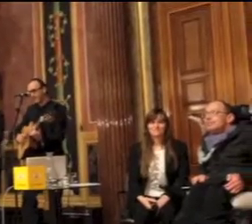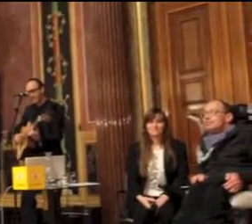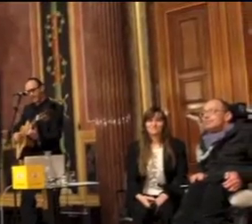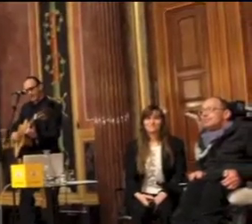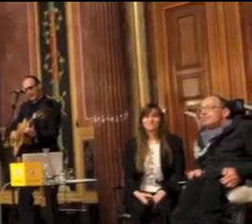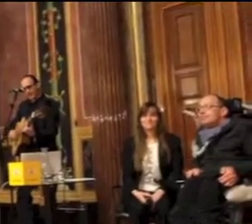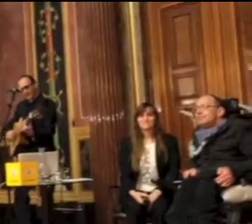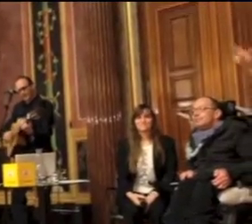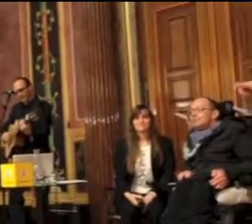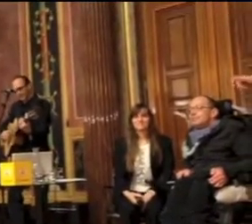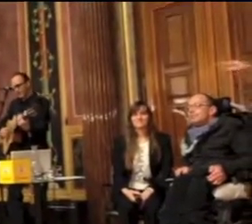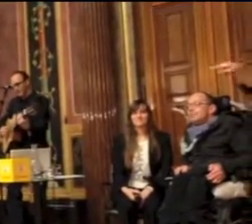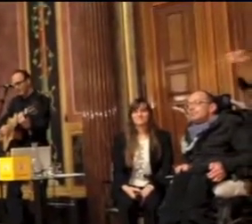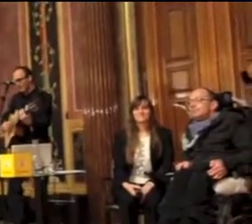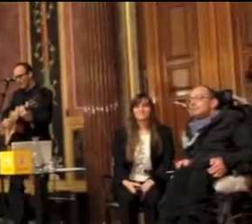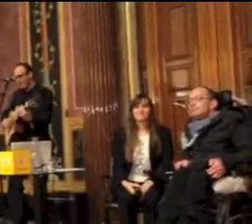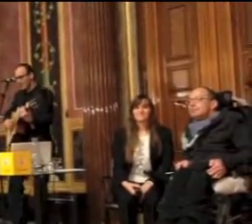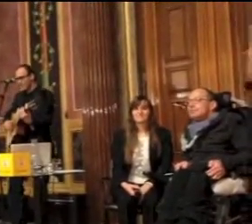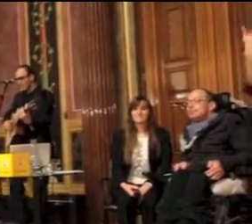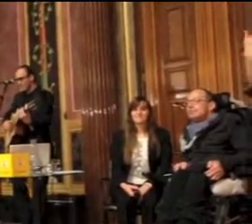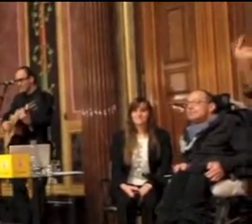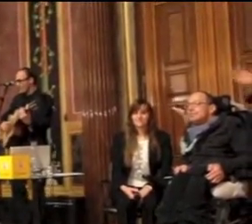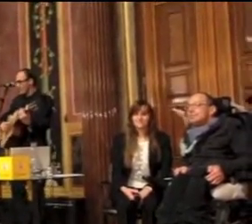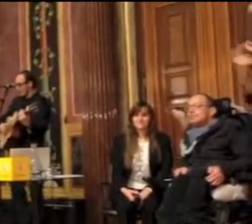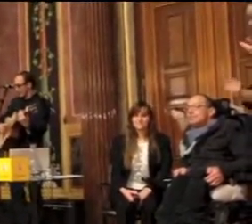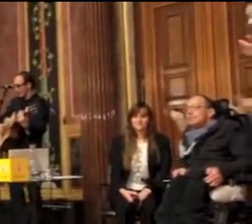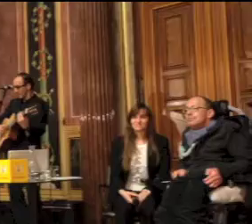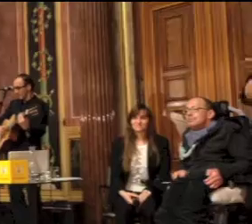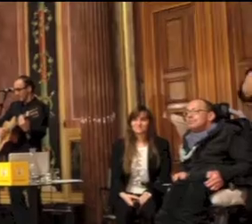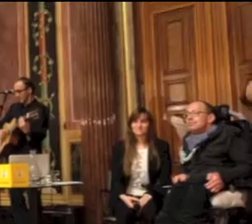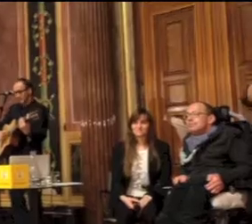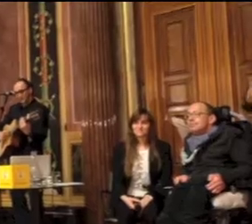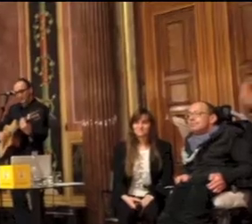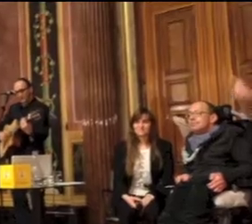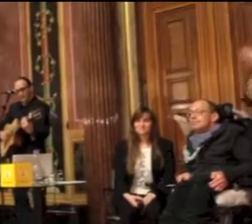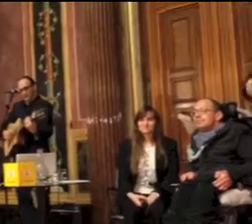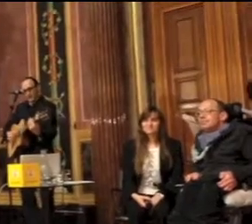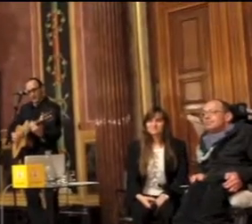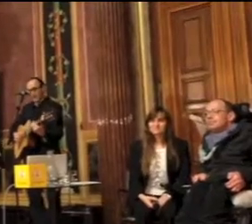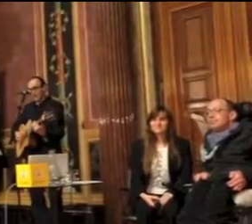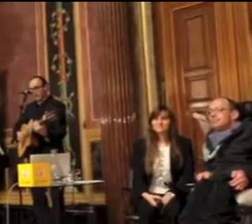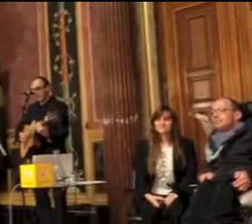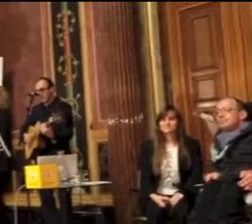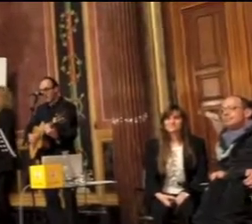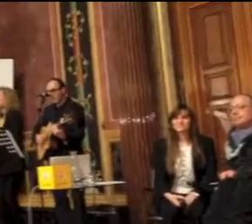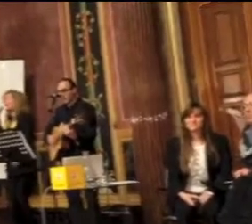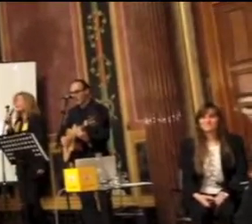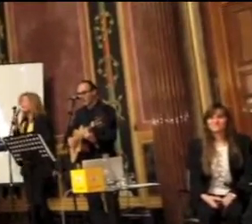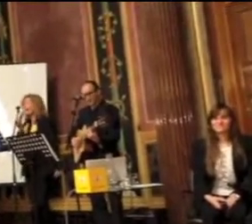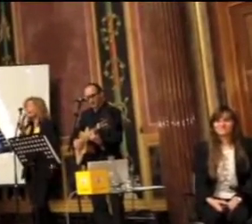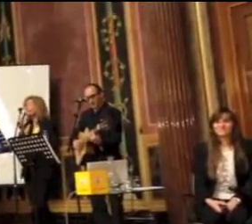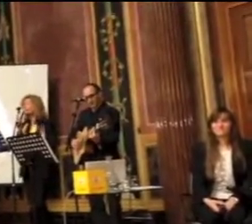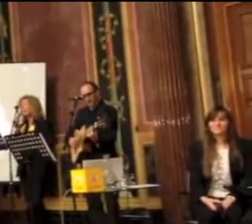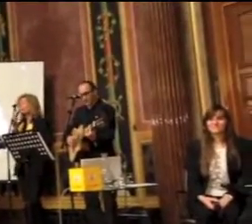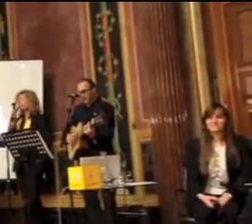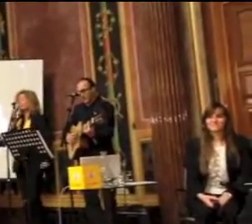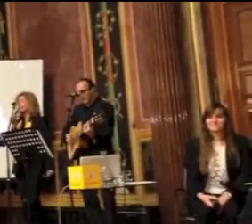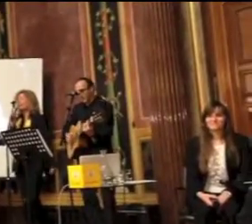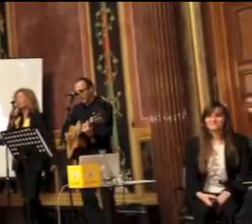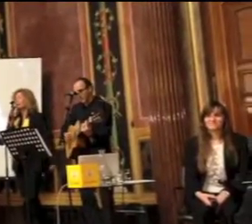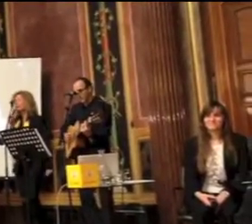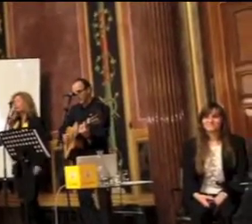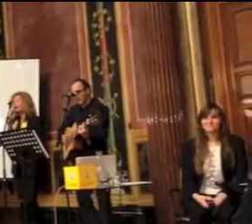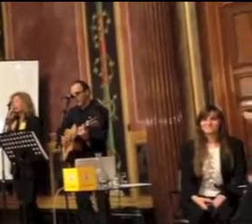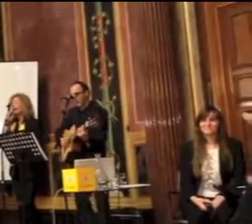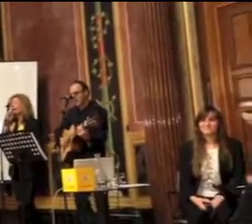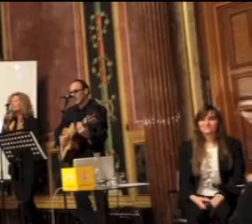amassieren. Um gleich alle zu beschreiben, fällt die Zeit mir momentan und so führe ich nur einige als Beispiel